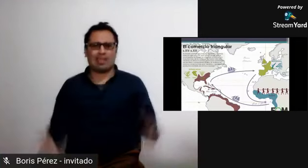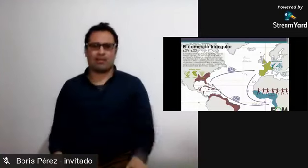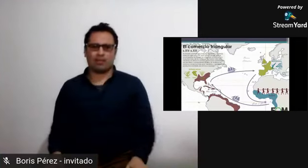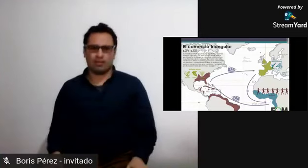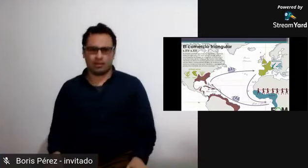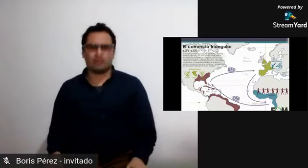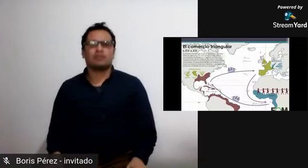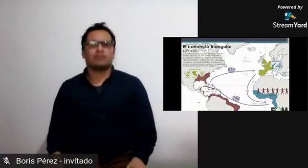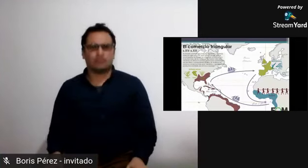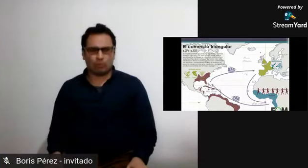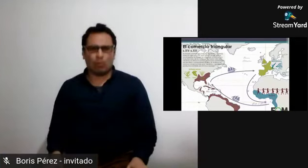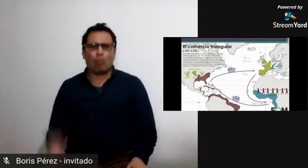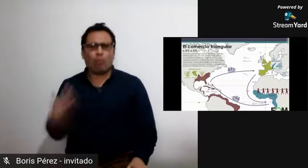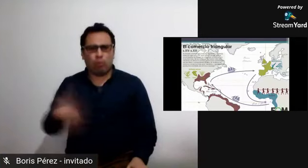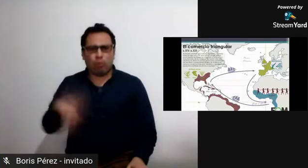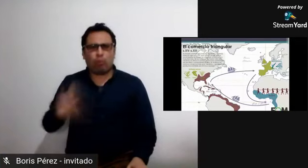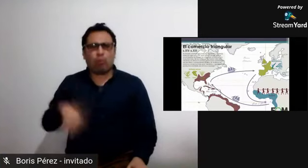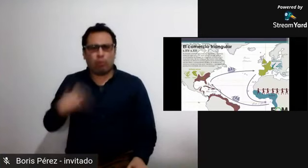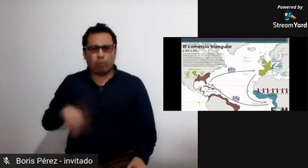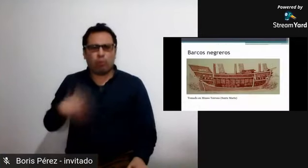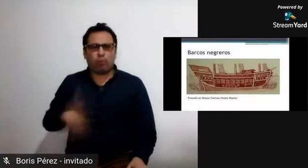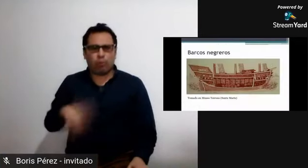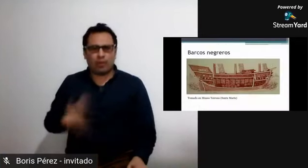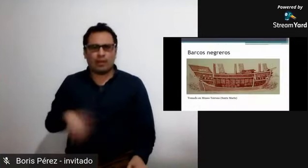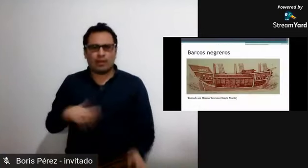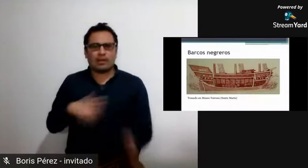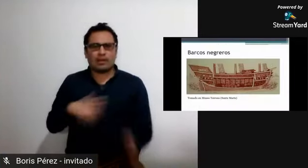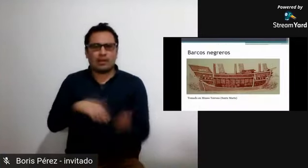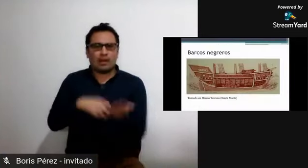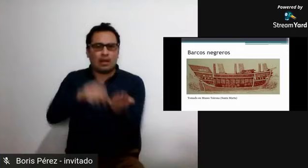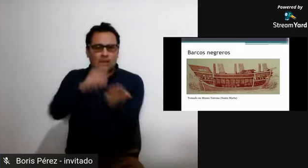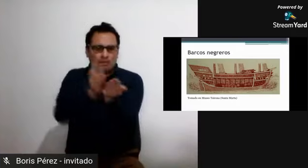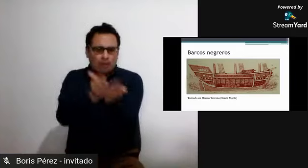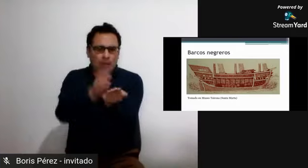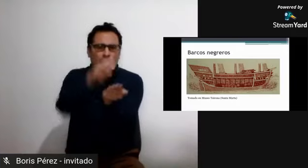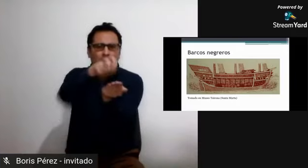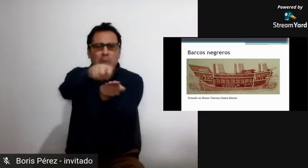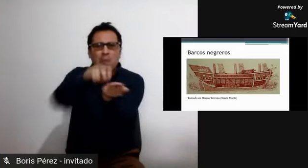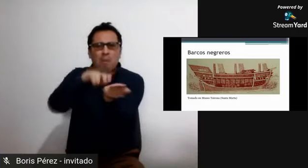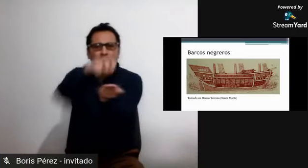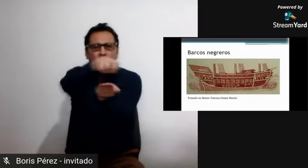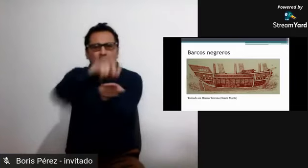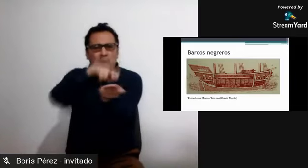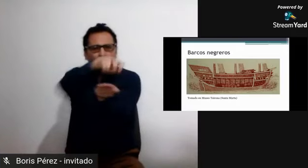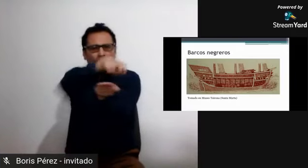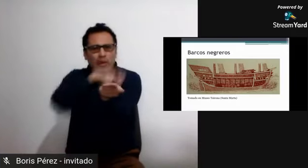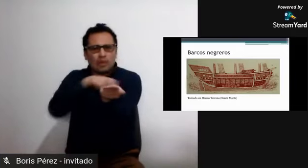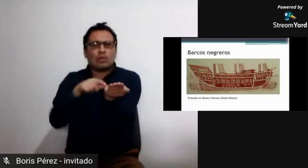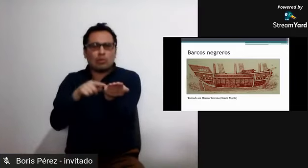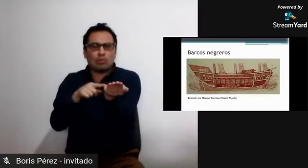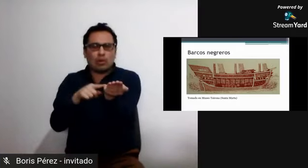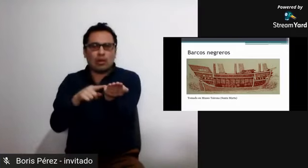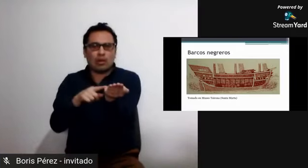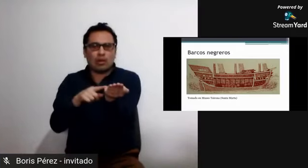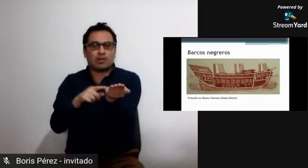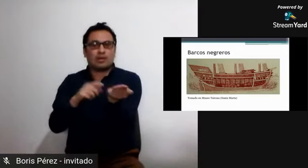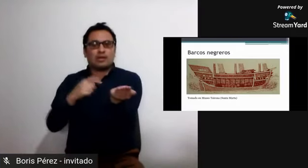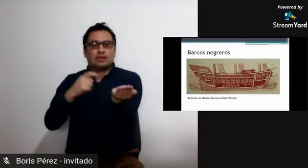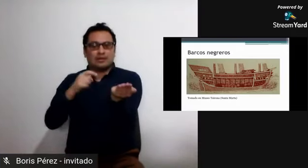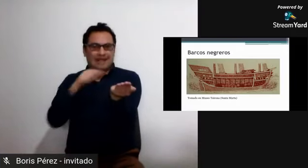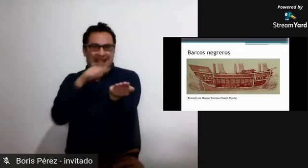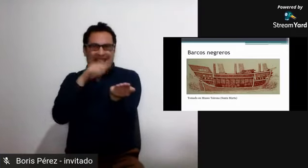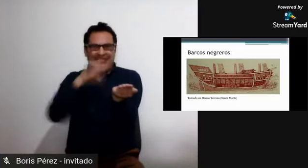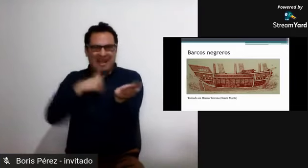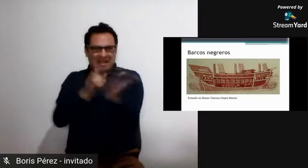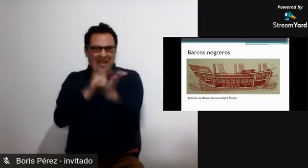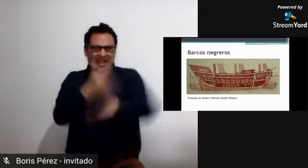y cuando hablo de que eran traídos en unas embarcaciones me refiero a que venían en unos barcos inmensos algunos